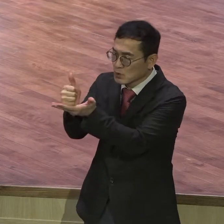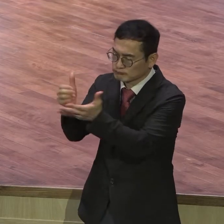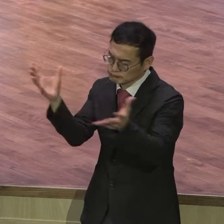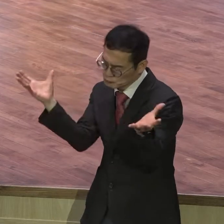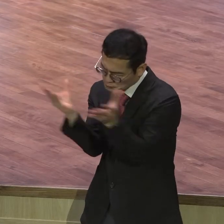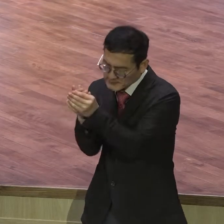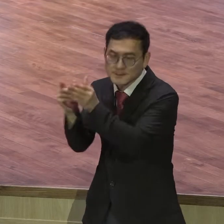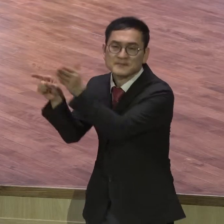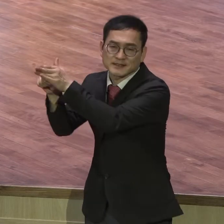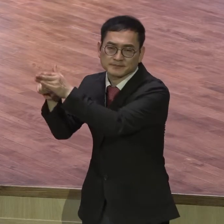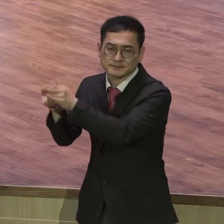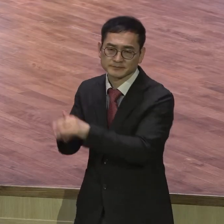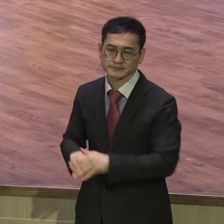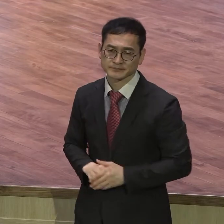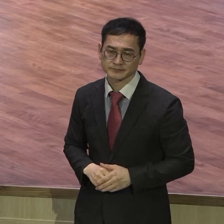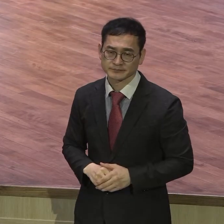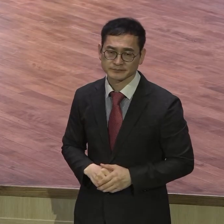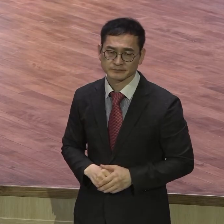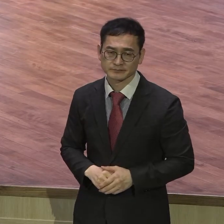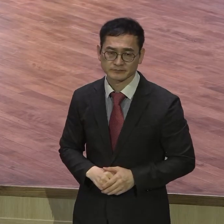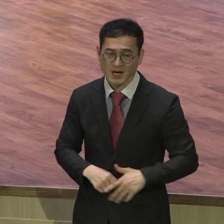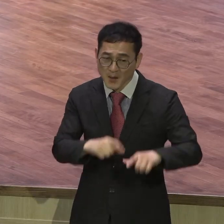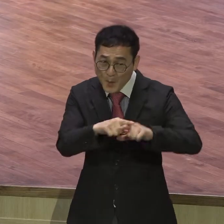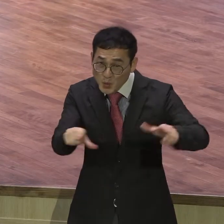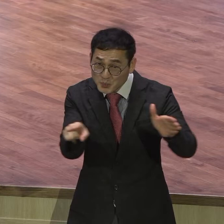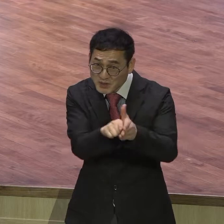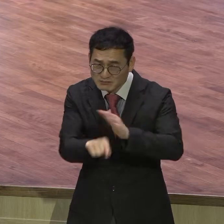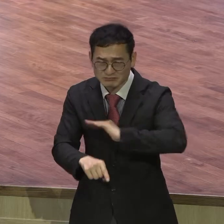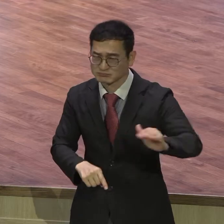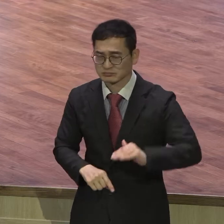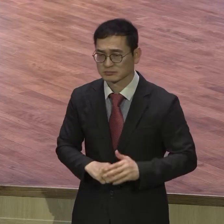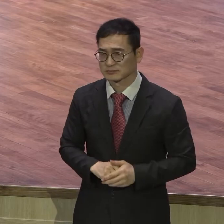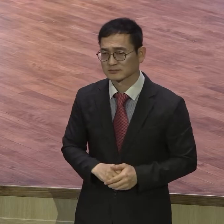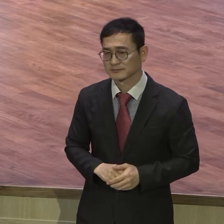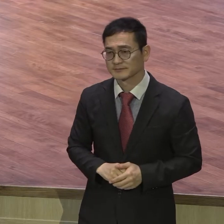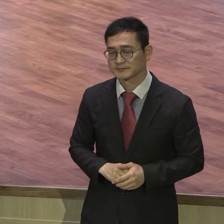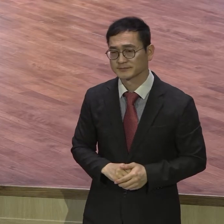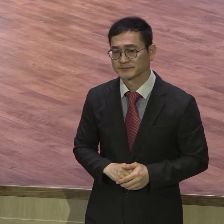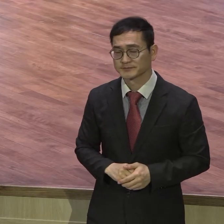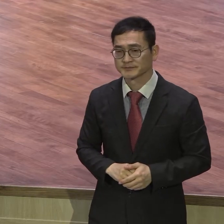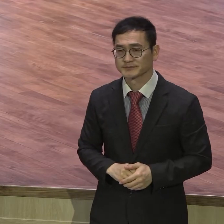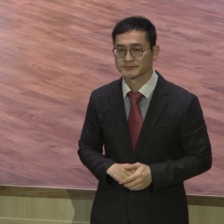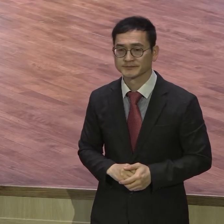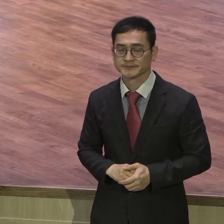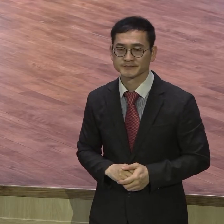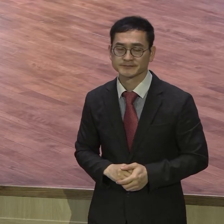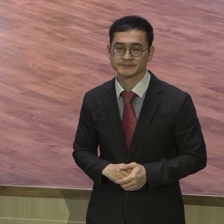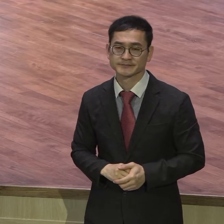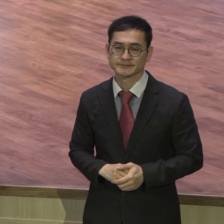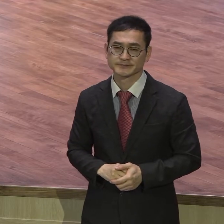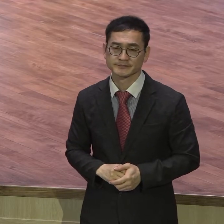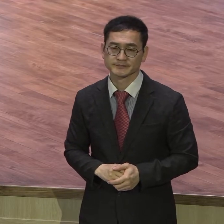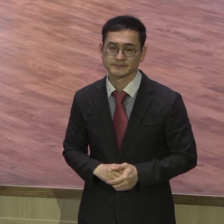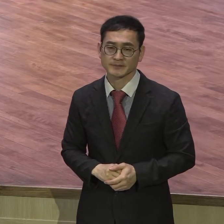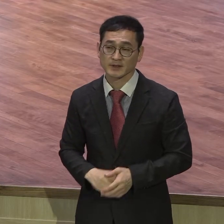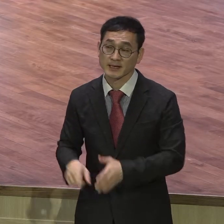된다면 오직 그러니까 그것이 확실하게 돼야 되는데 그 믿음이 하나님에 대한